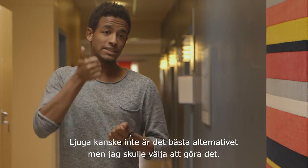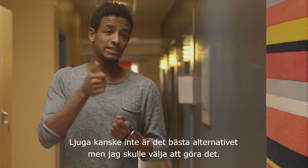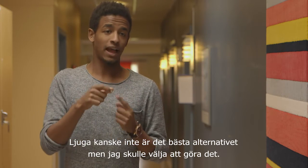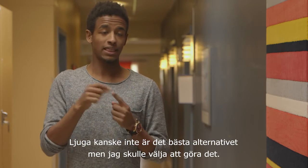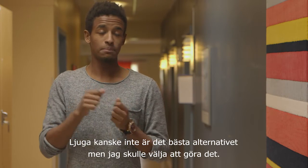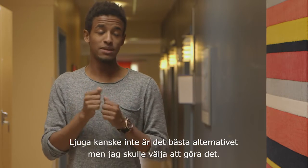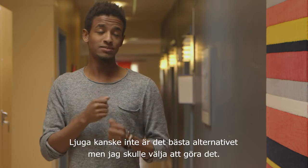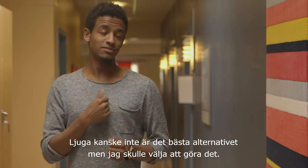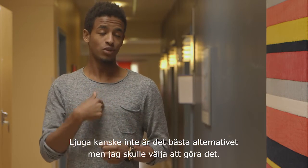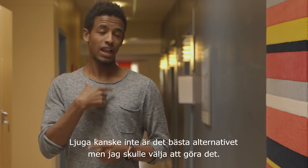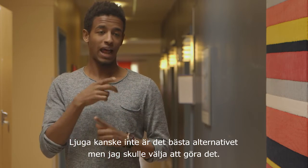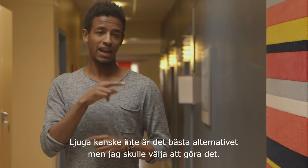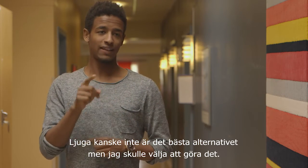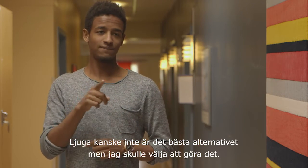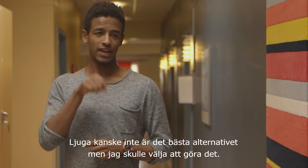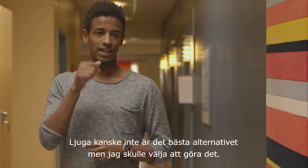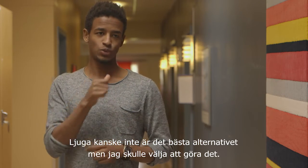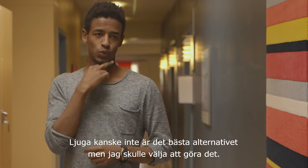alternativet. Men jag skulle välja att göra det.